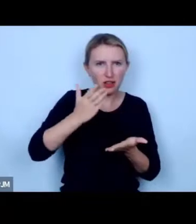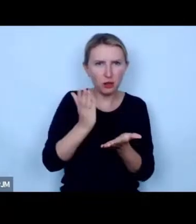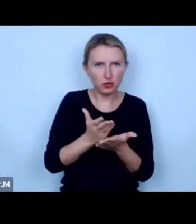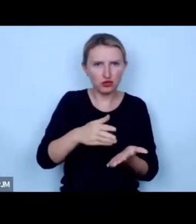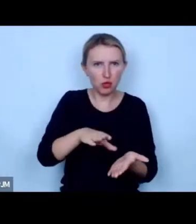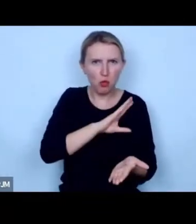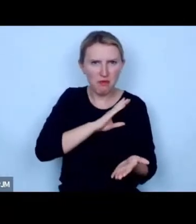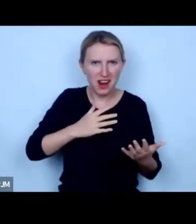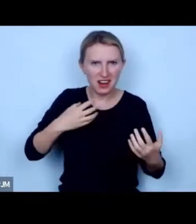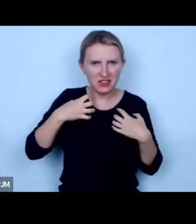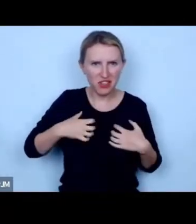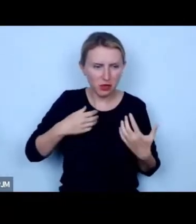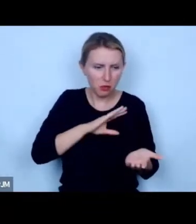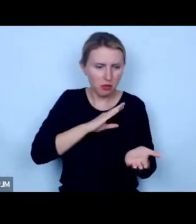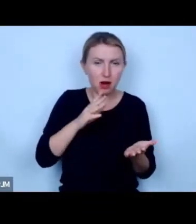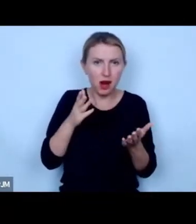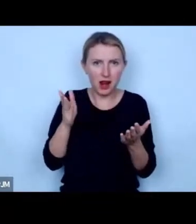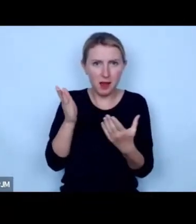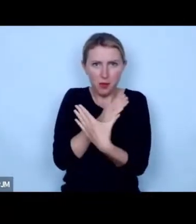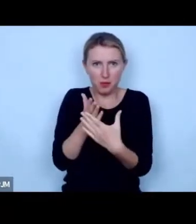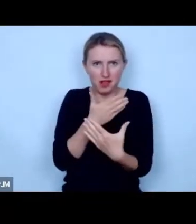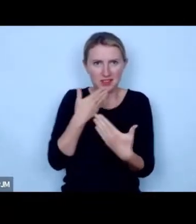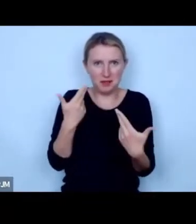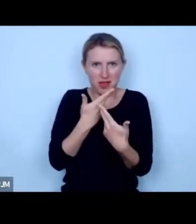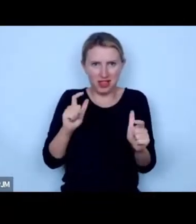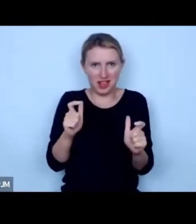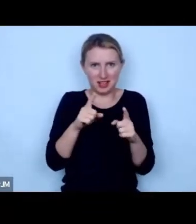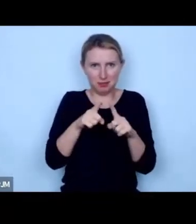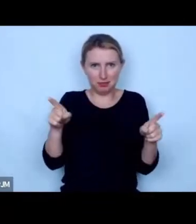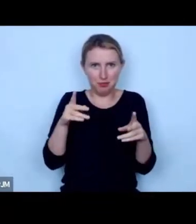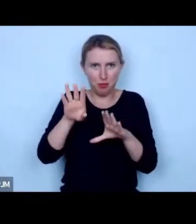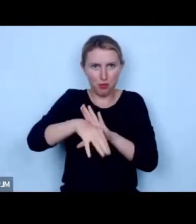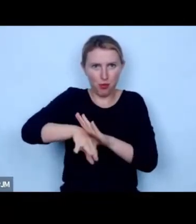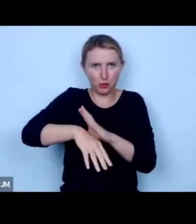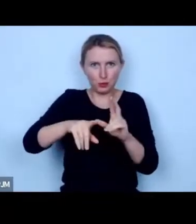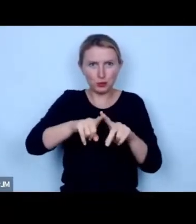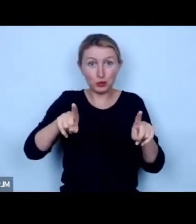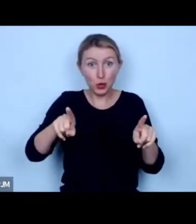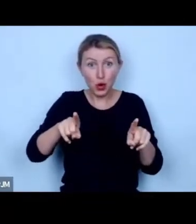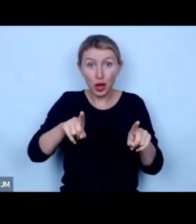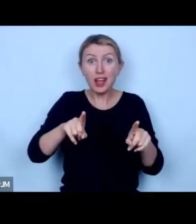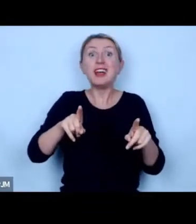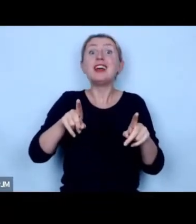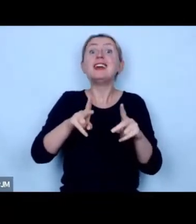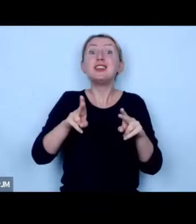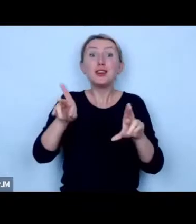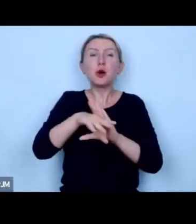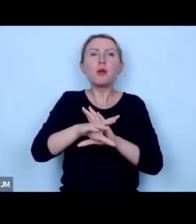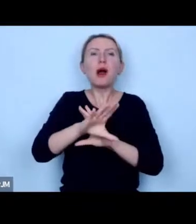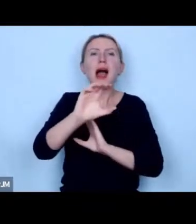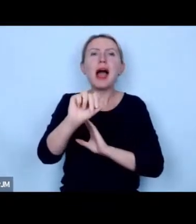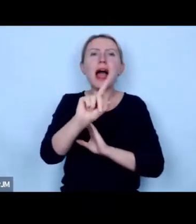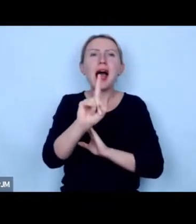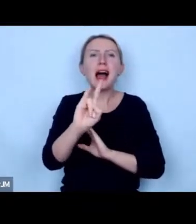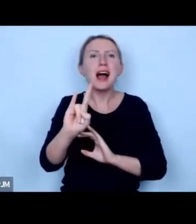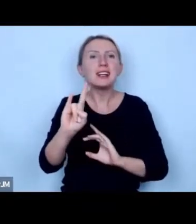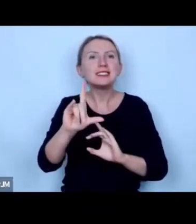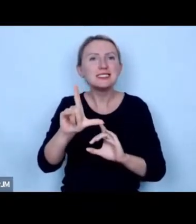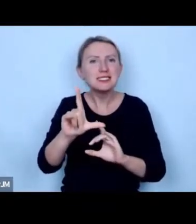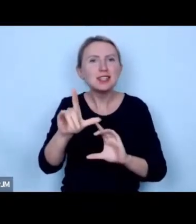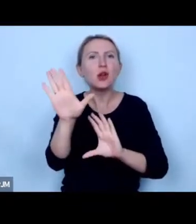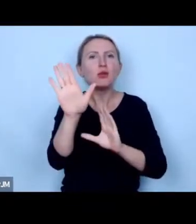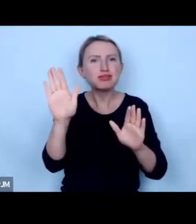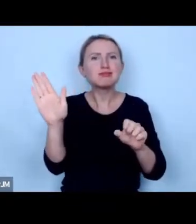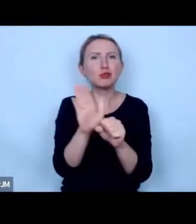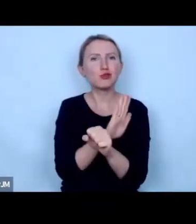zwierząt a pośrodku nie ma nic i tu jest właśnie tą lukę wypełniają azyle które dają